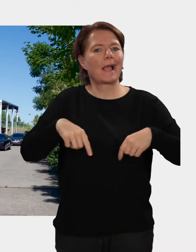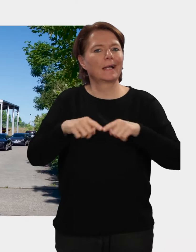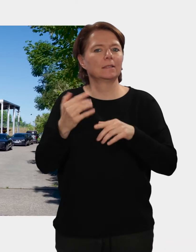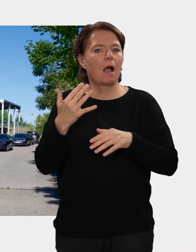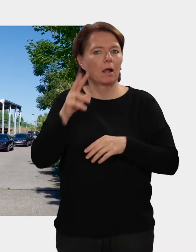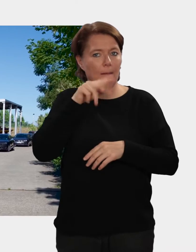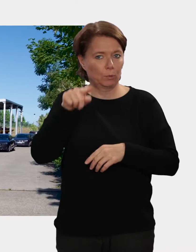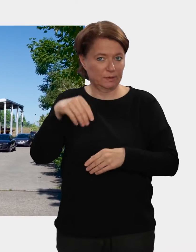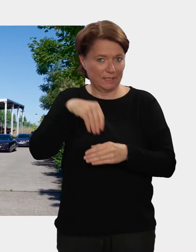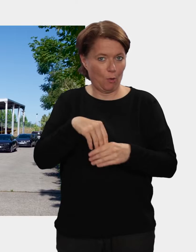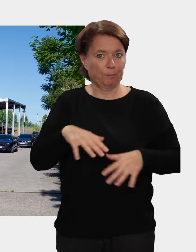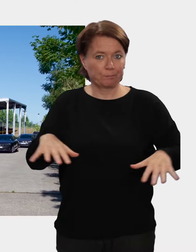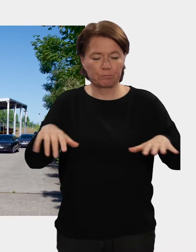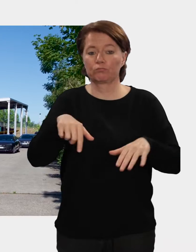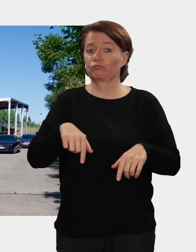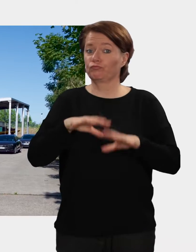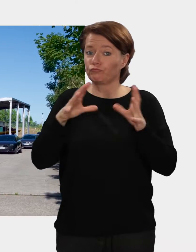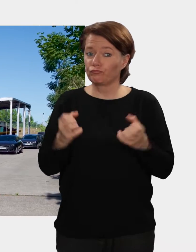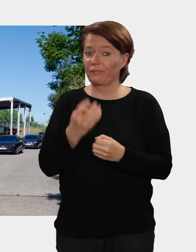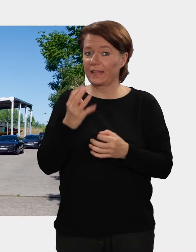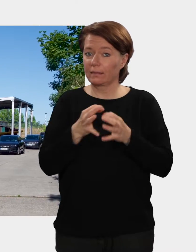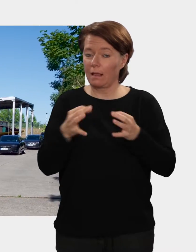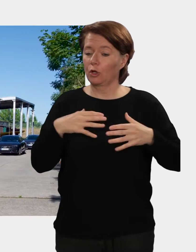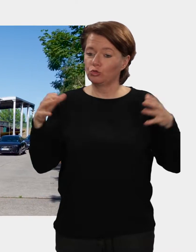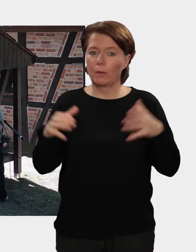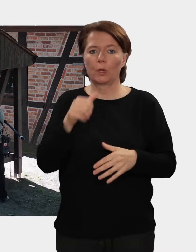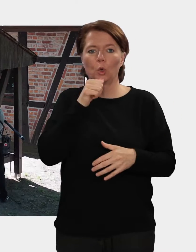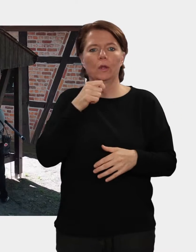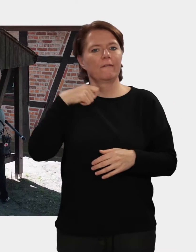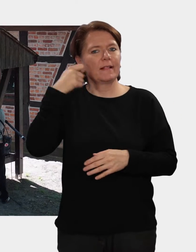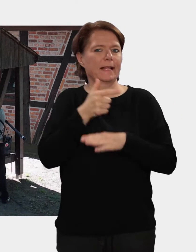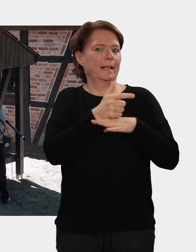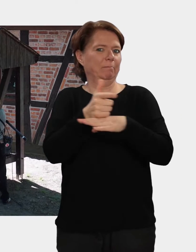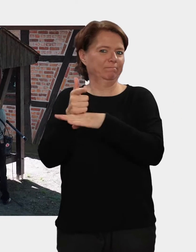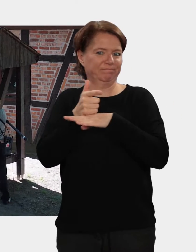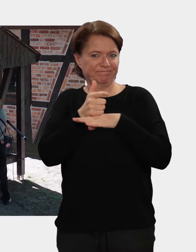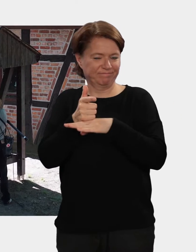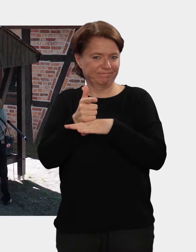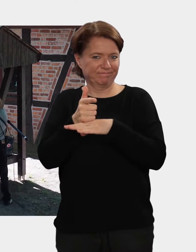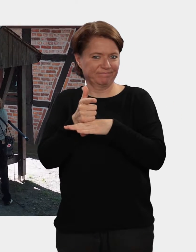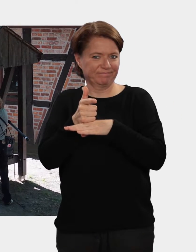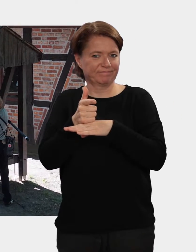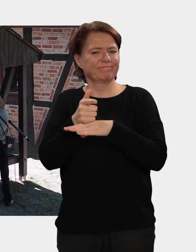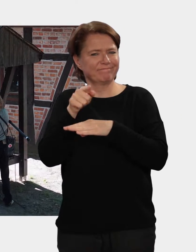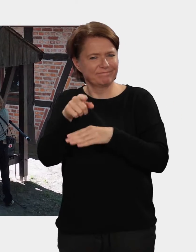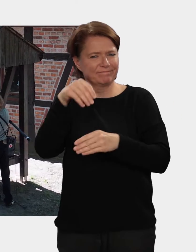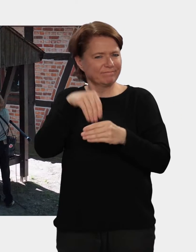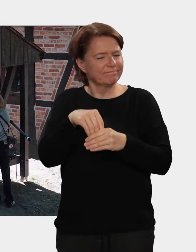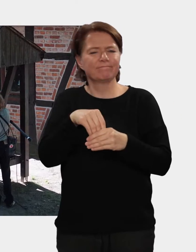und wir haben die kommenden vier Tage die Möglichkeit mit Jugendlichen zu filmen. Wir nutzen